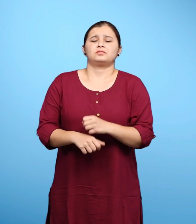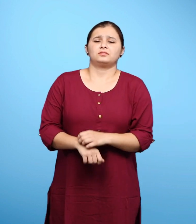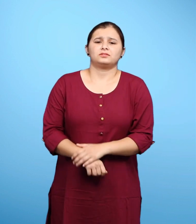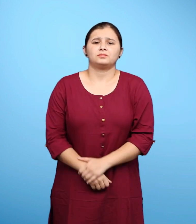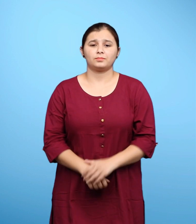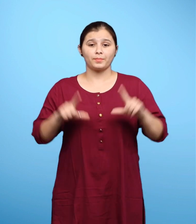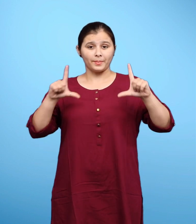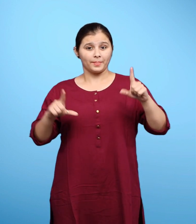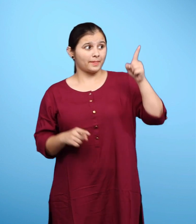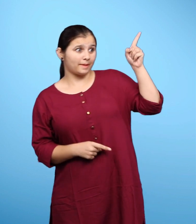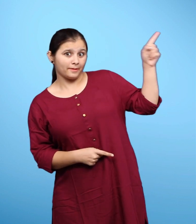चित्र पंद्रह